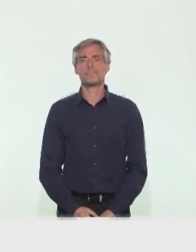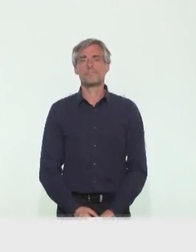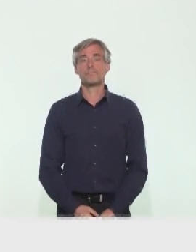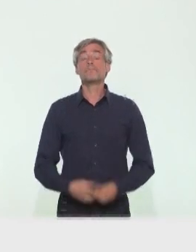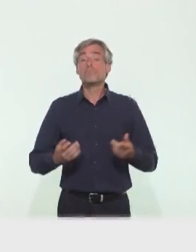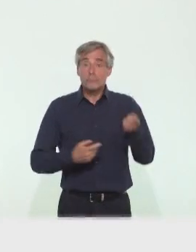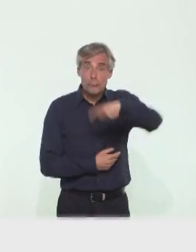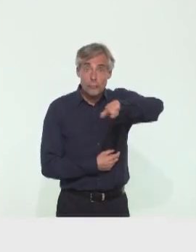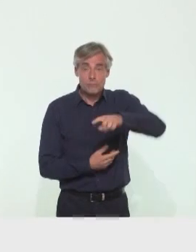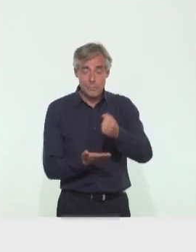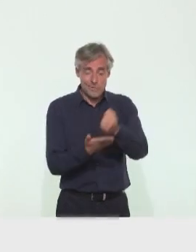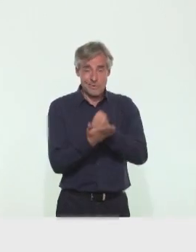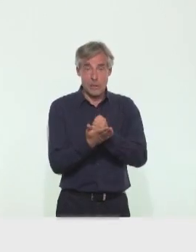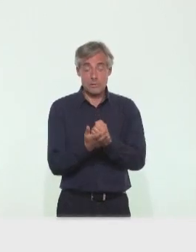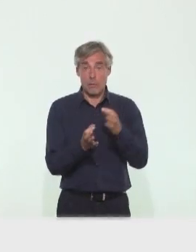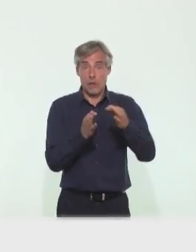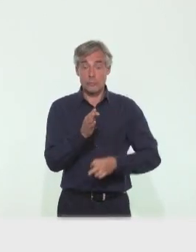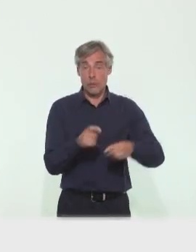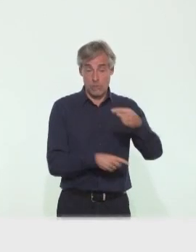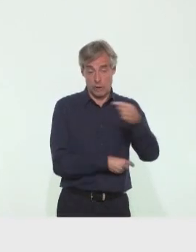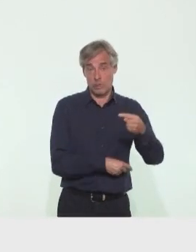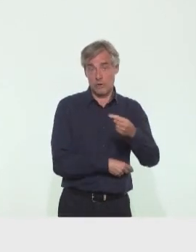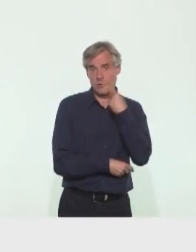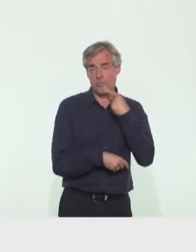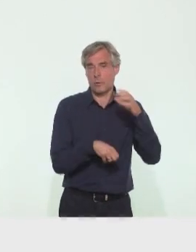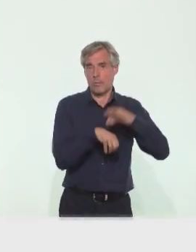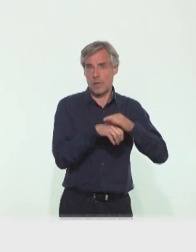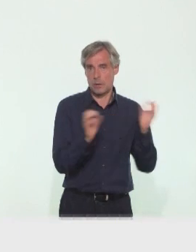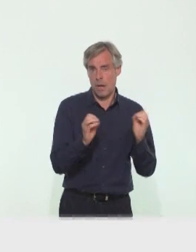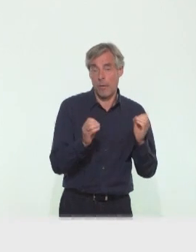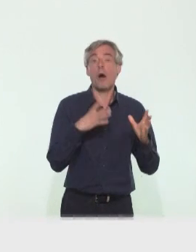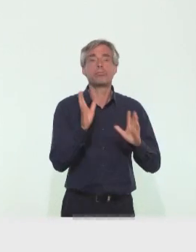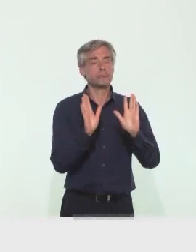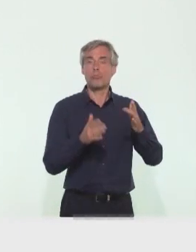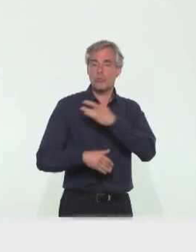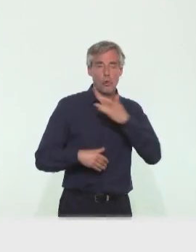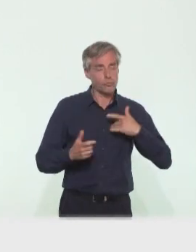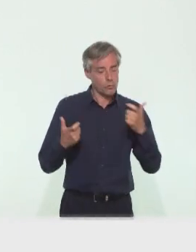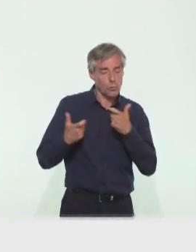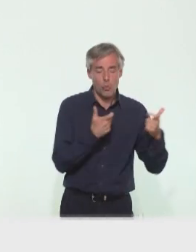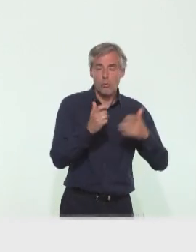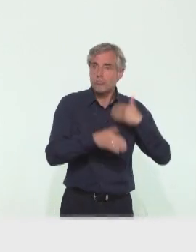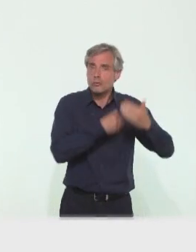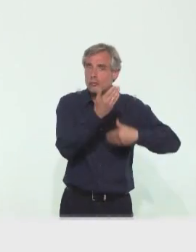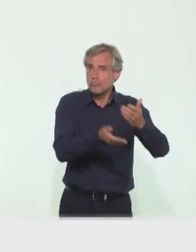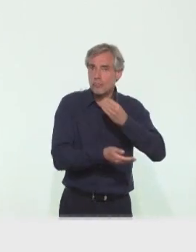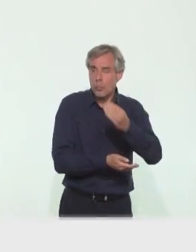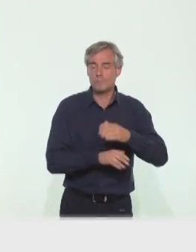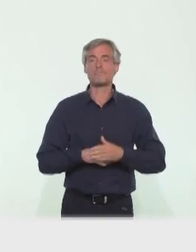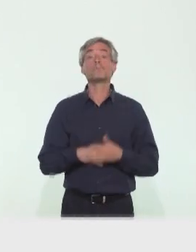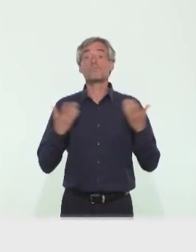Si votre test est négatif, continuez à surveiller votre état de santé en lien avec votre médecin traitant.